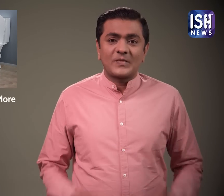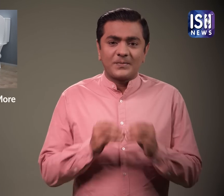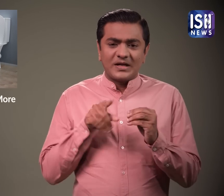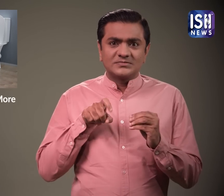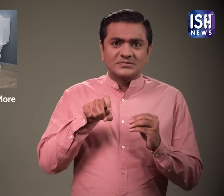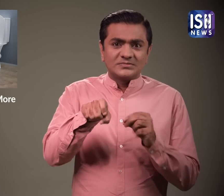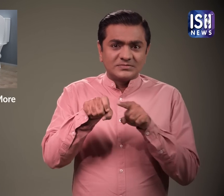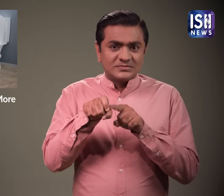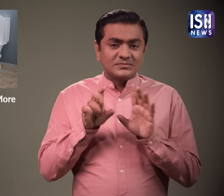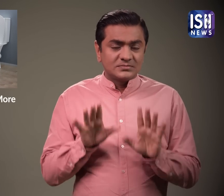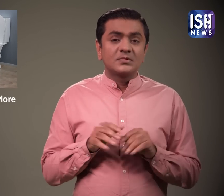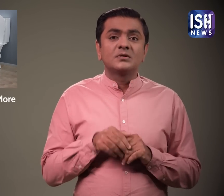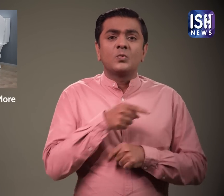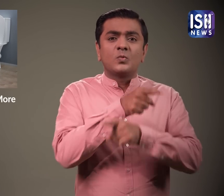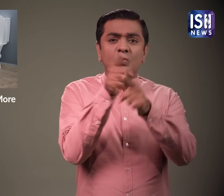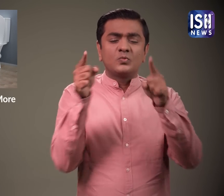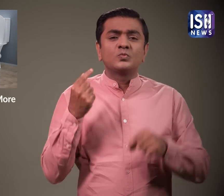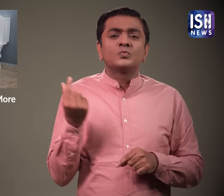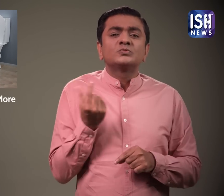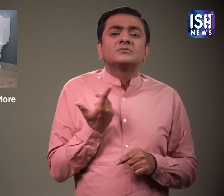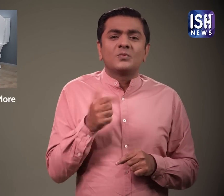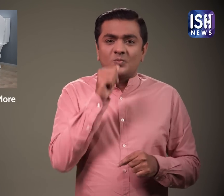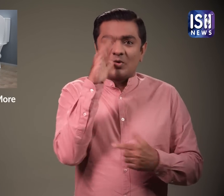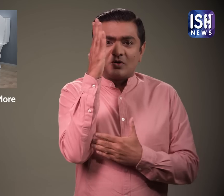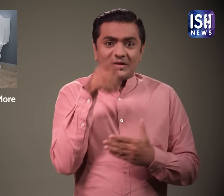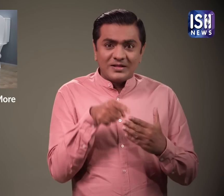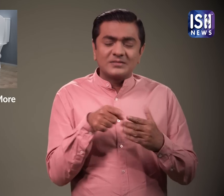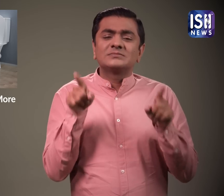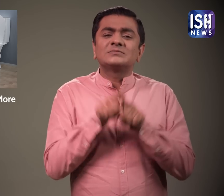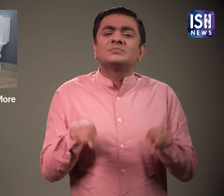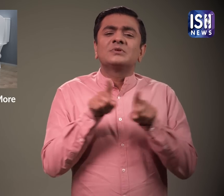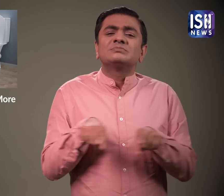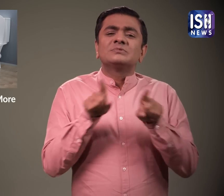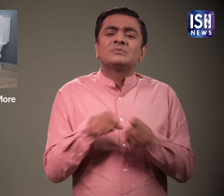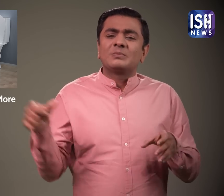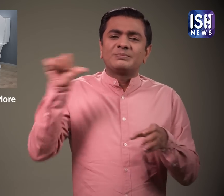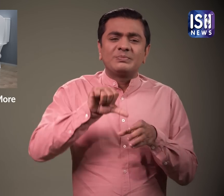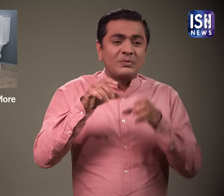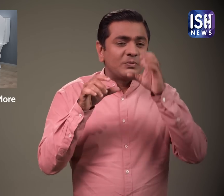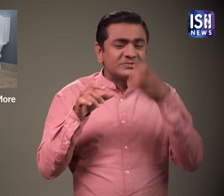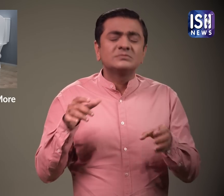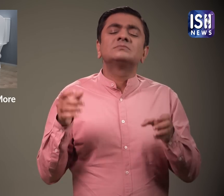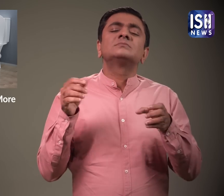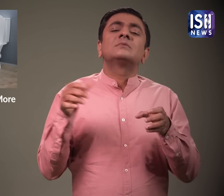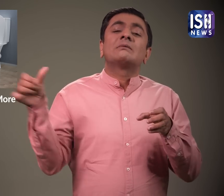रियूजिबल पानी की बोतल बैक्टिरिया पैदा कर सकती है जो स्वास्त के लिए हानिकारख होते है